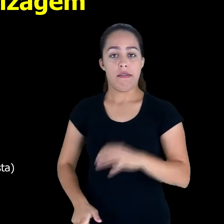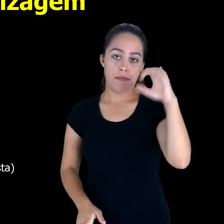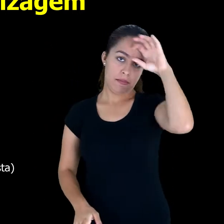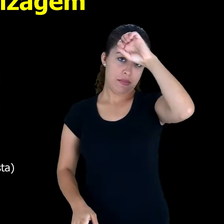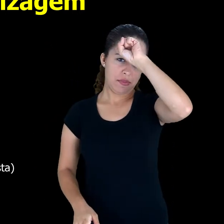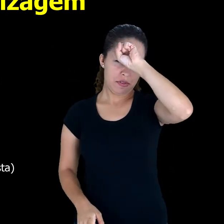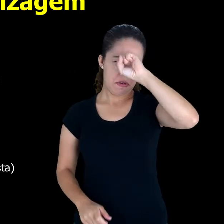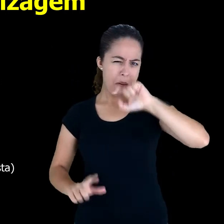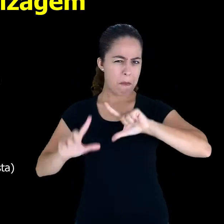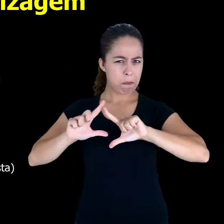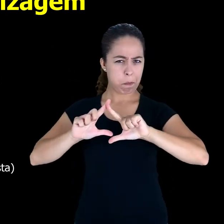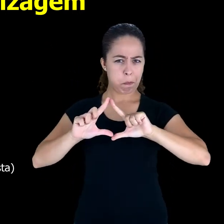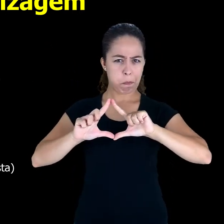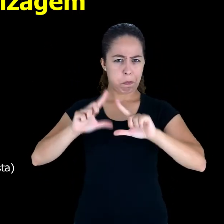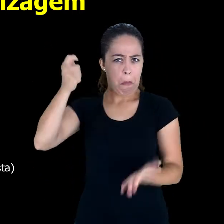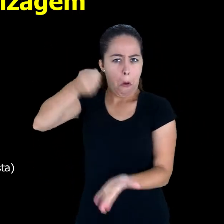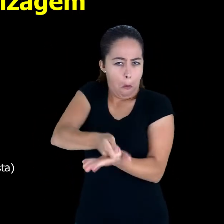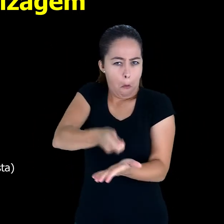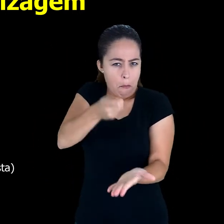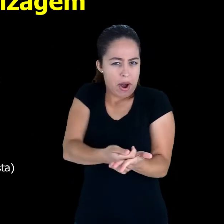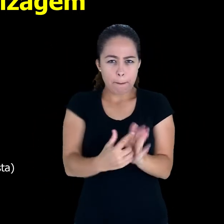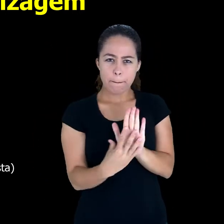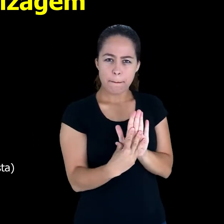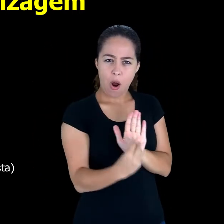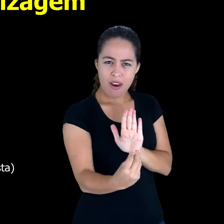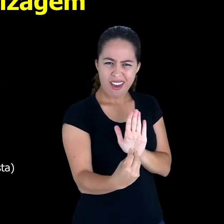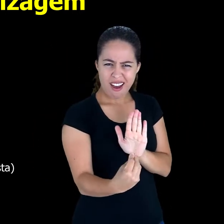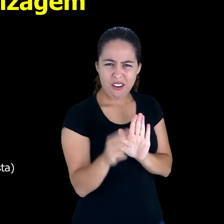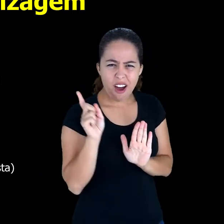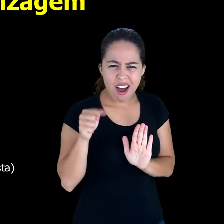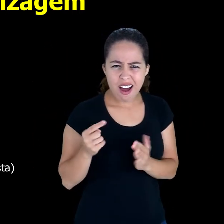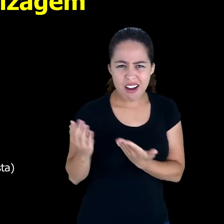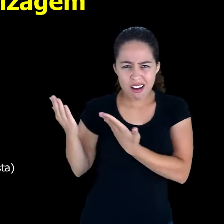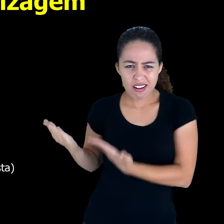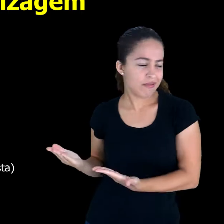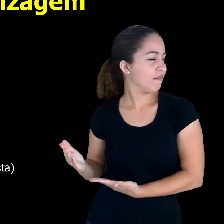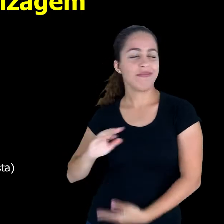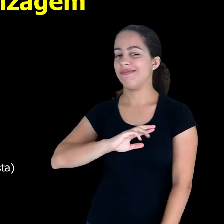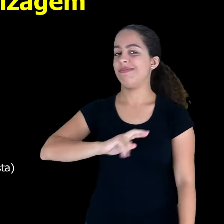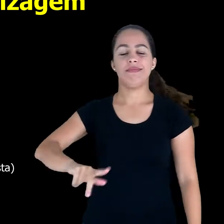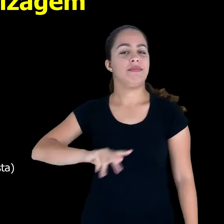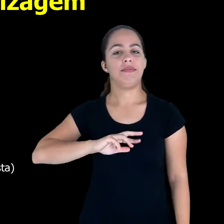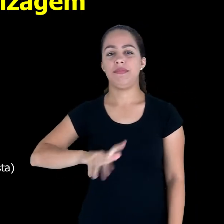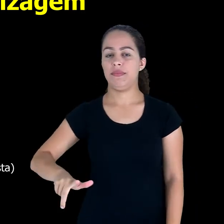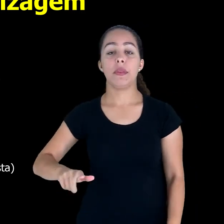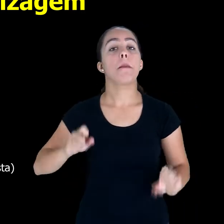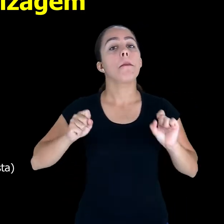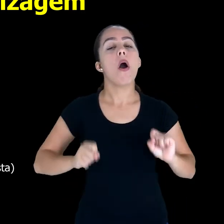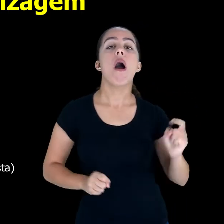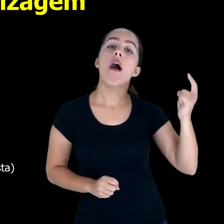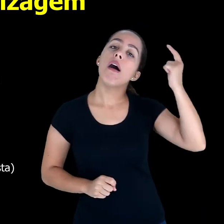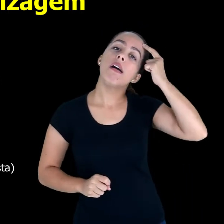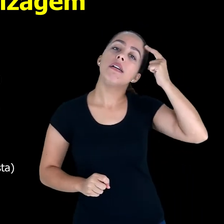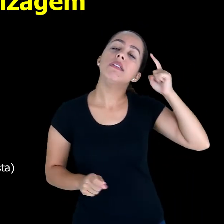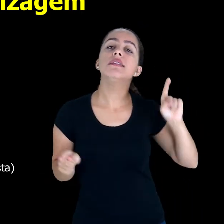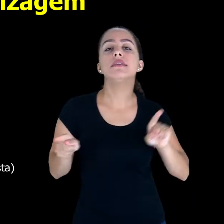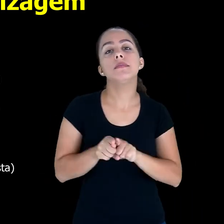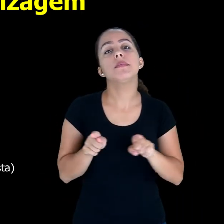de aprendizagem. Não, necessariamente, a pirâmide de aprendizagem, então, se aplicaria a todas as pessoas. Nós também